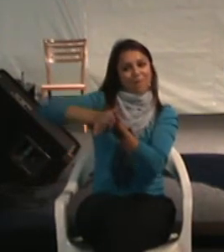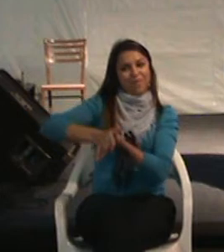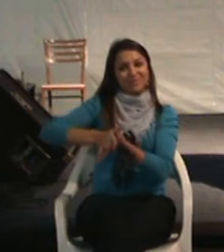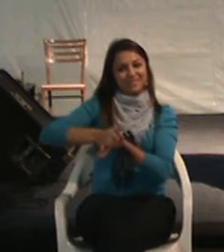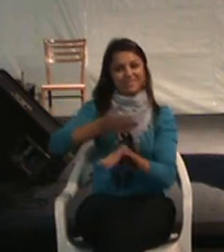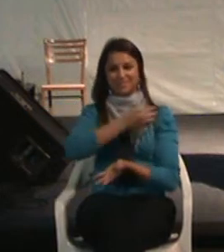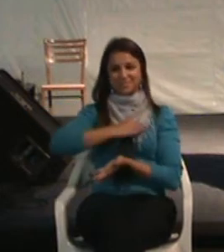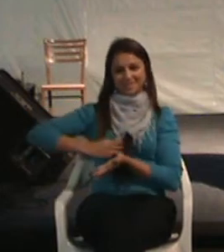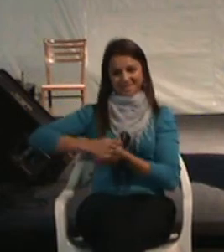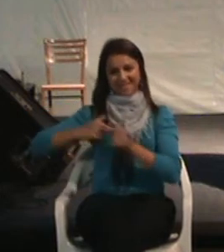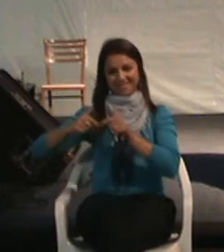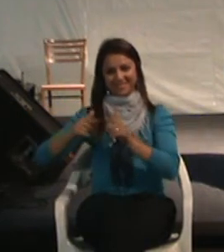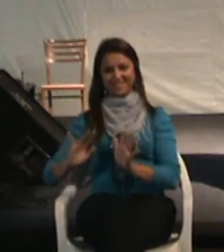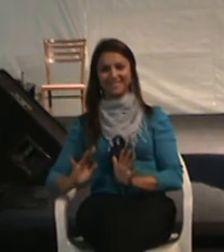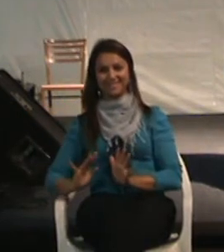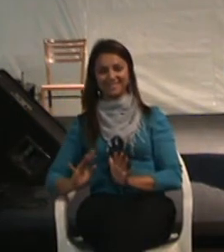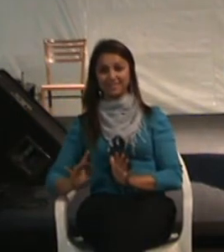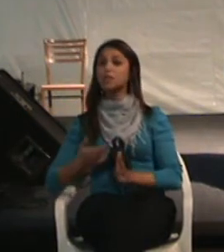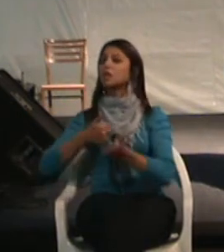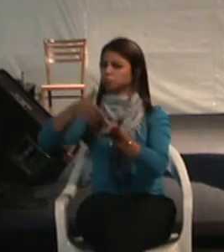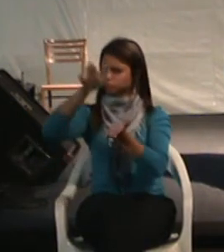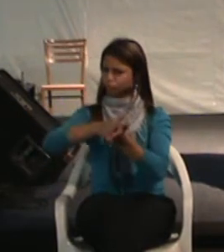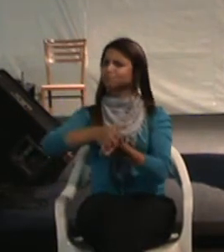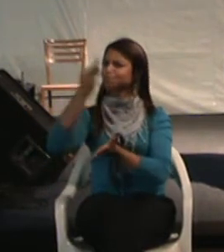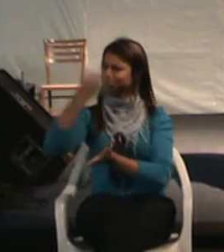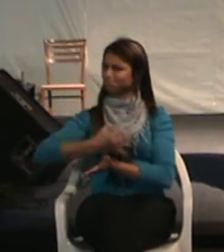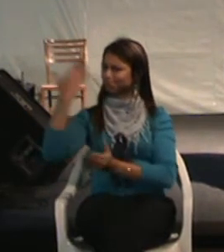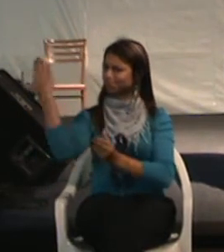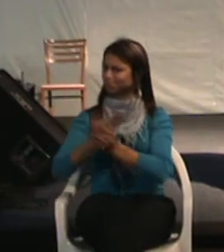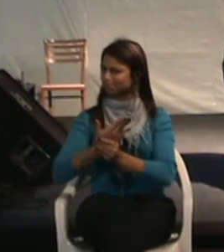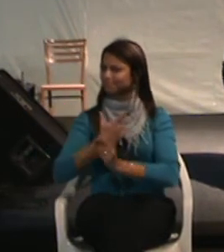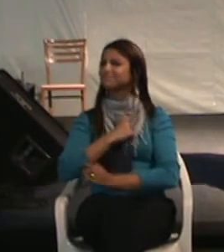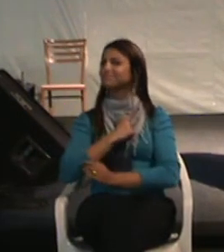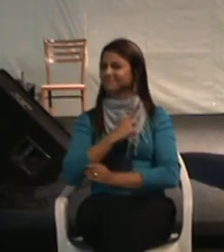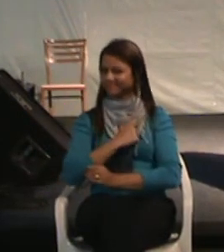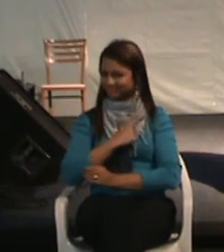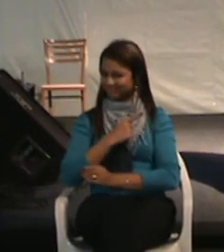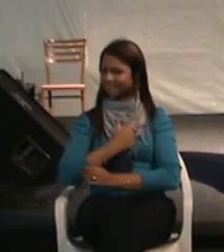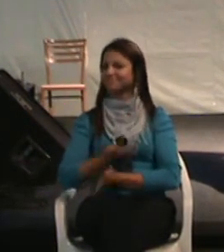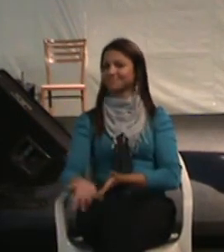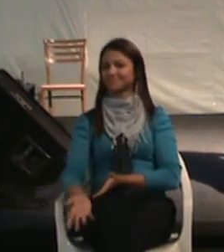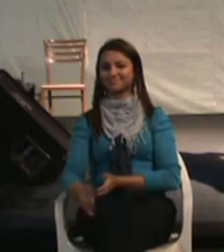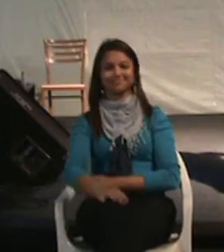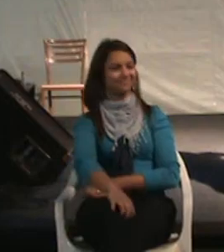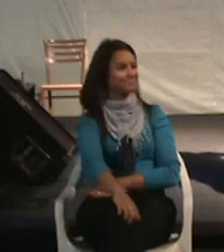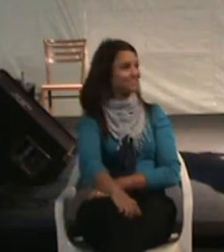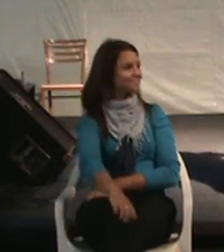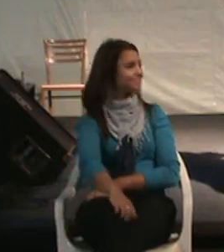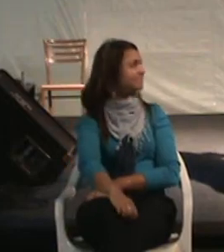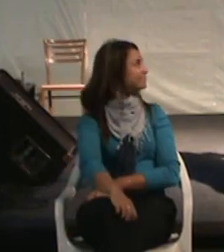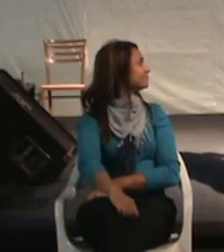do Trabalho. E eles voltam mesmo. Tá? Pode mudar.